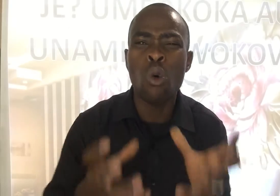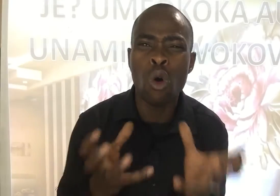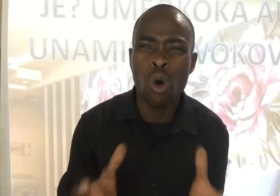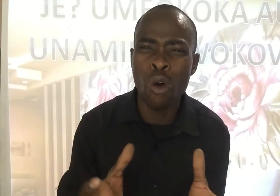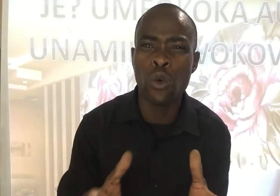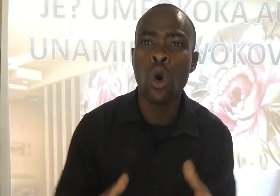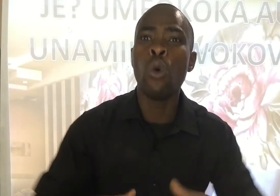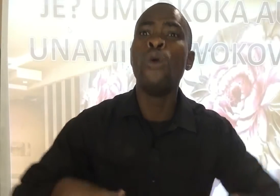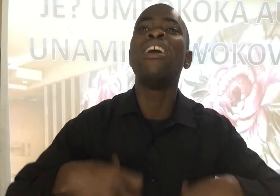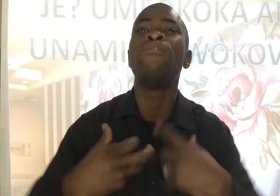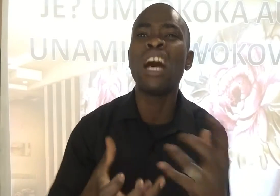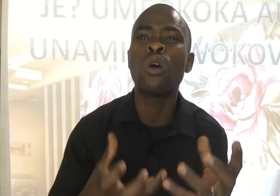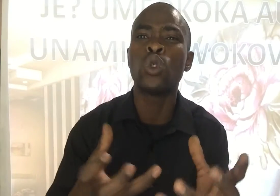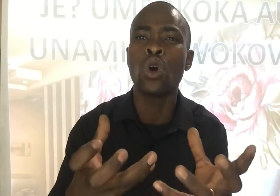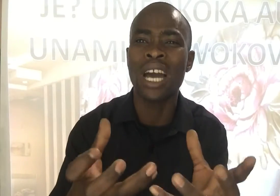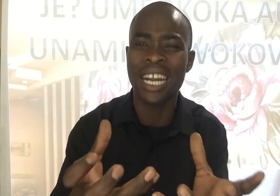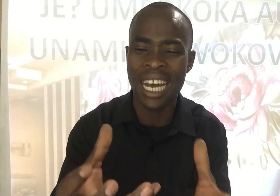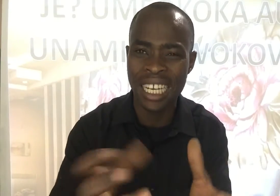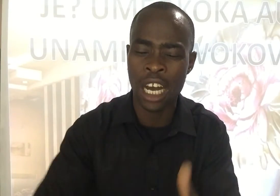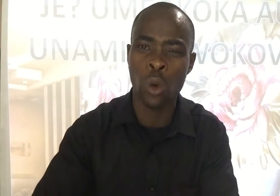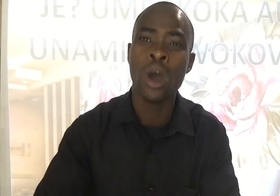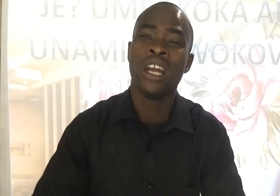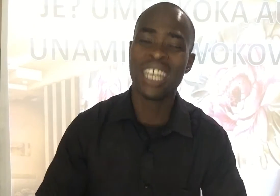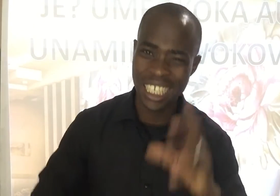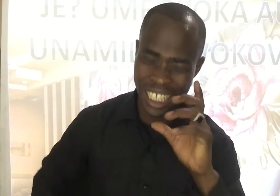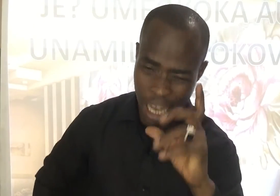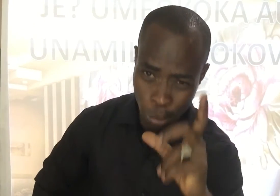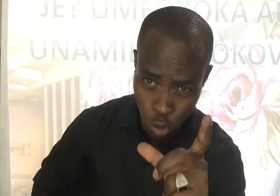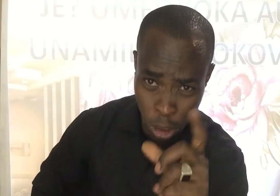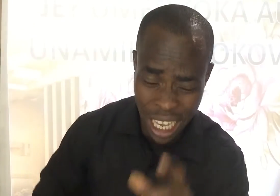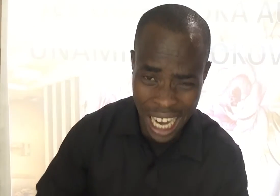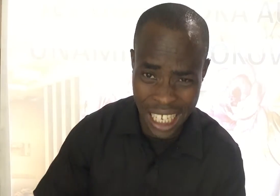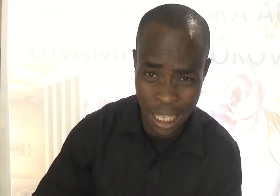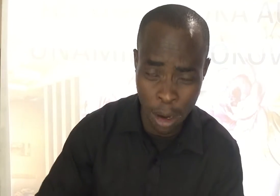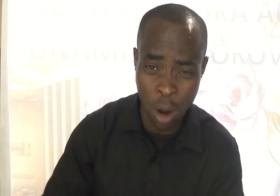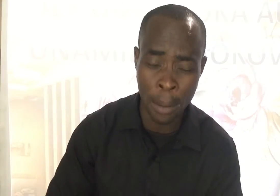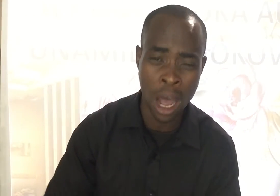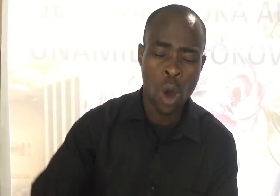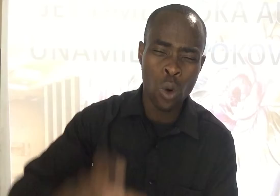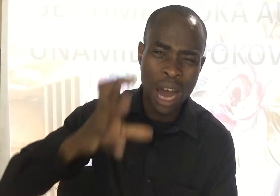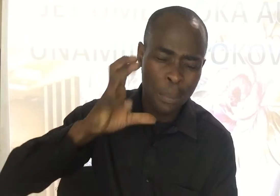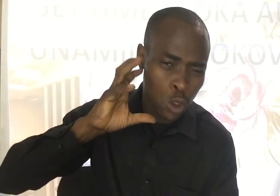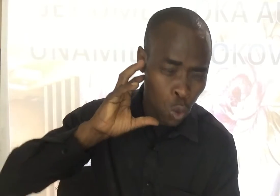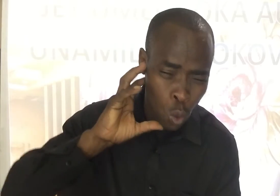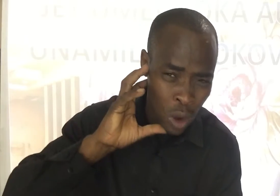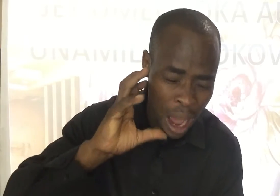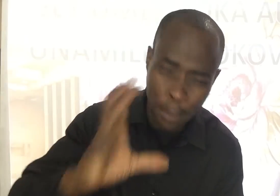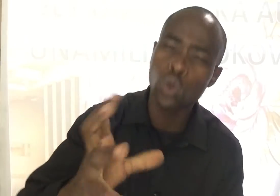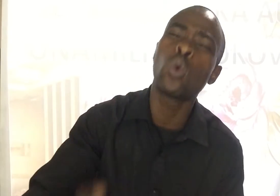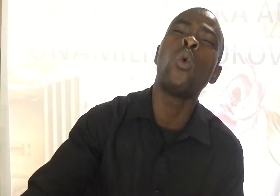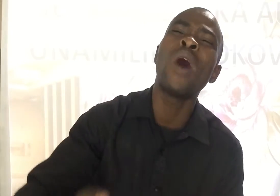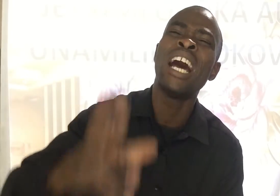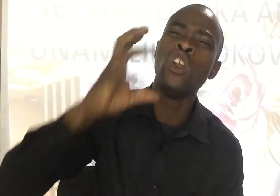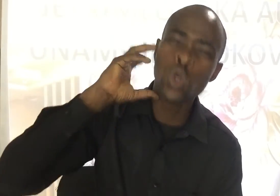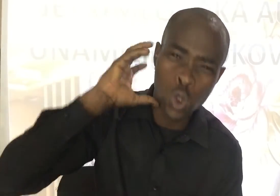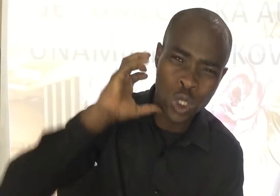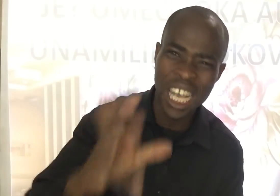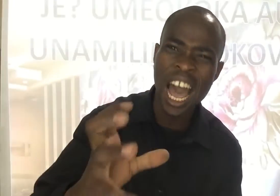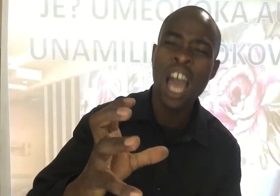wakofu Unafaa kutoka ndani yako Nikasikia mtu moja akisema kwamba Unapo chukua nususaa